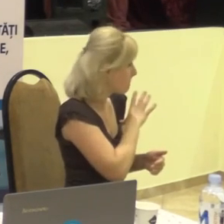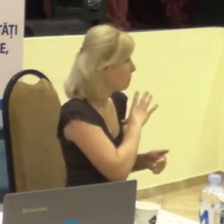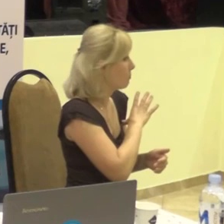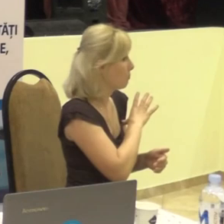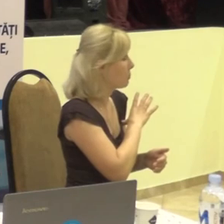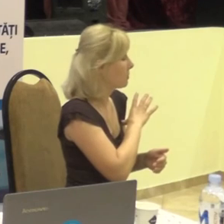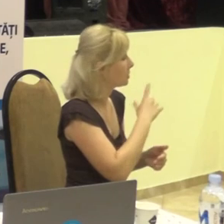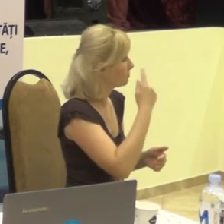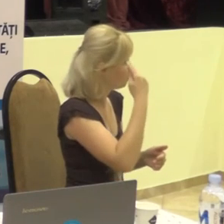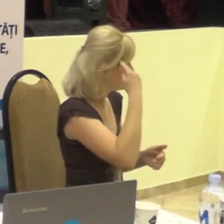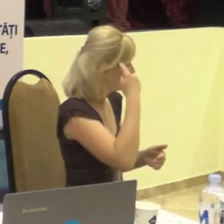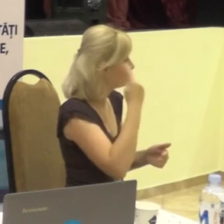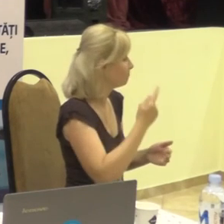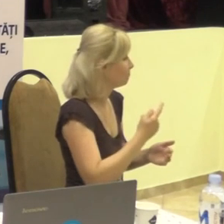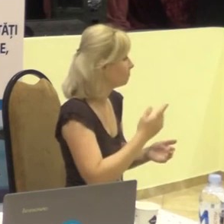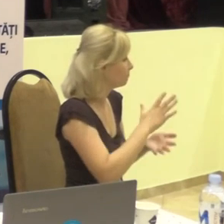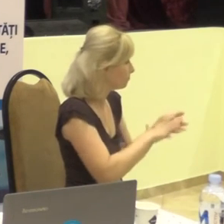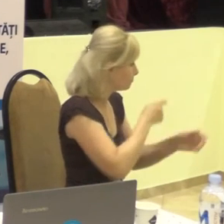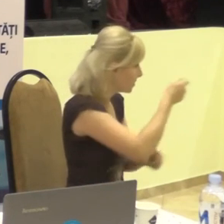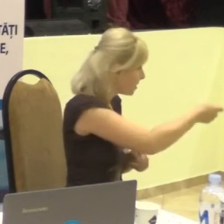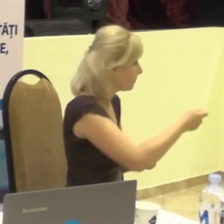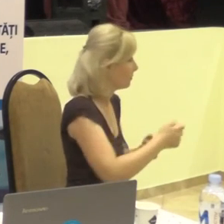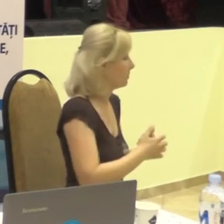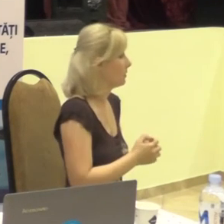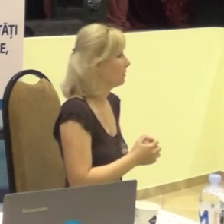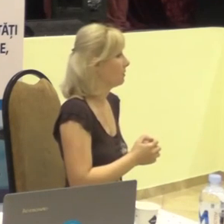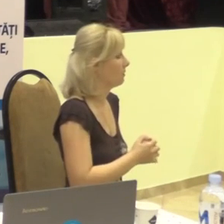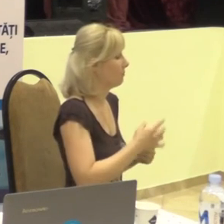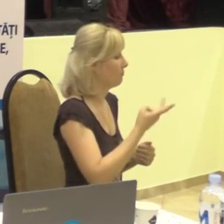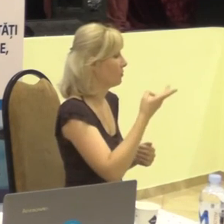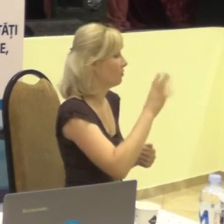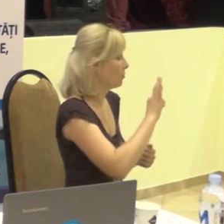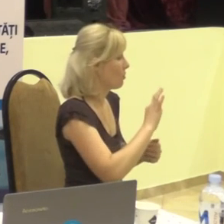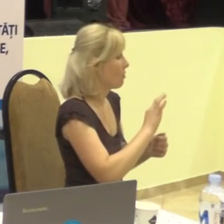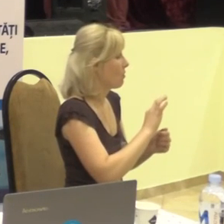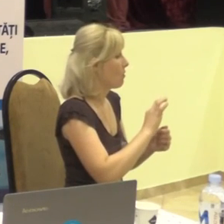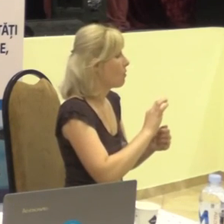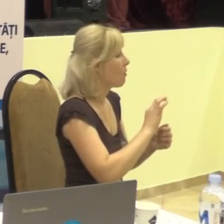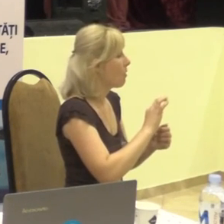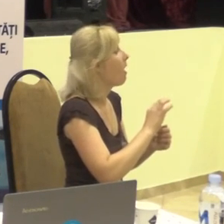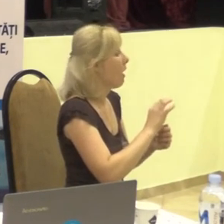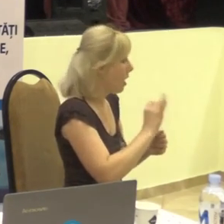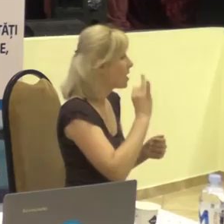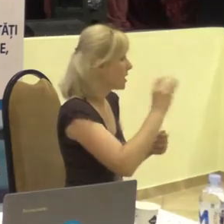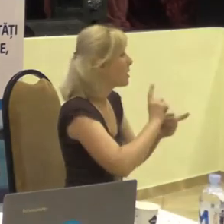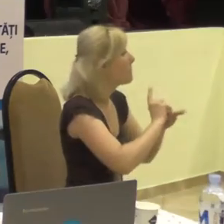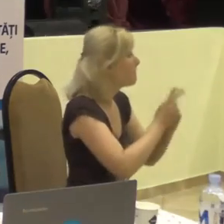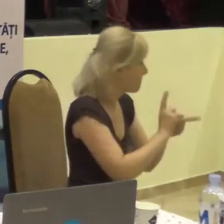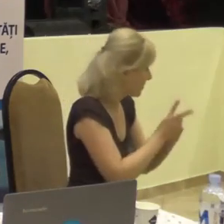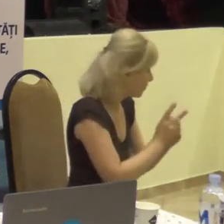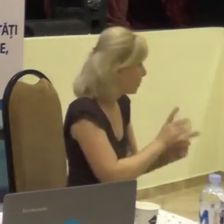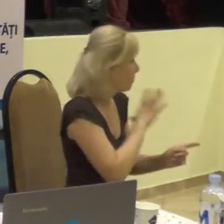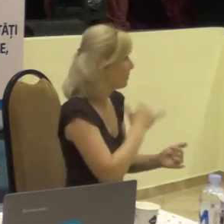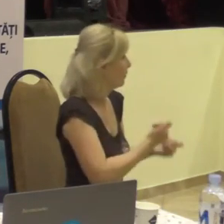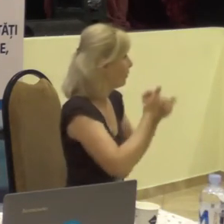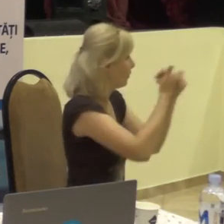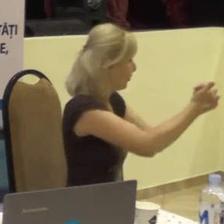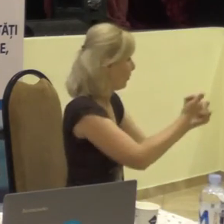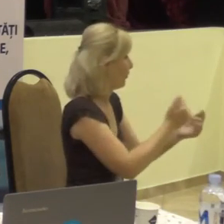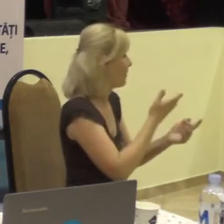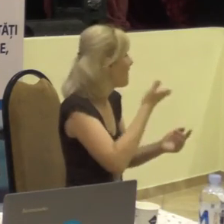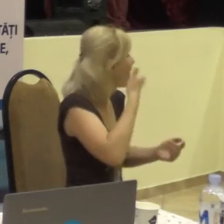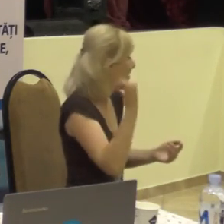inițiativă, a fost o inițiativă, prin care interpreții facilitau procesul de comunicare între persoane cu